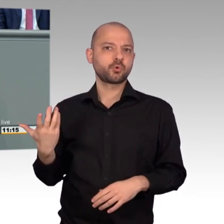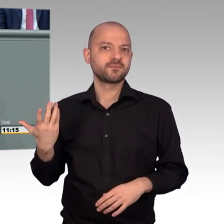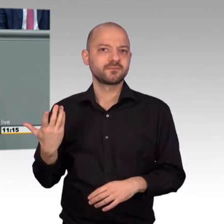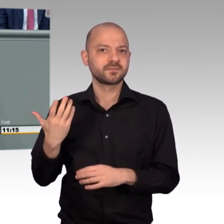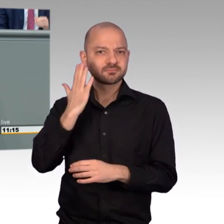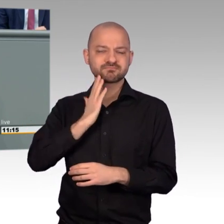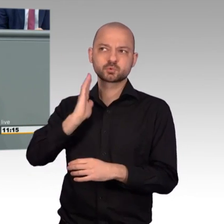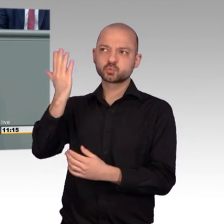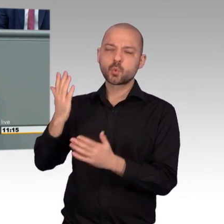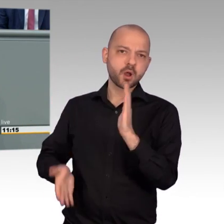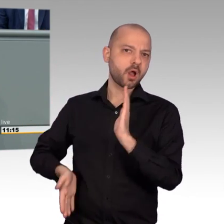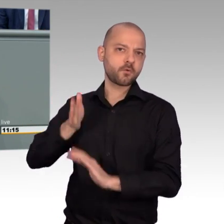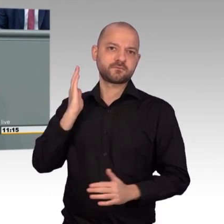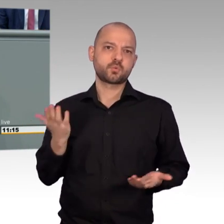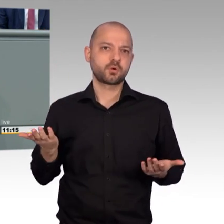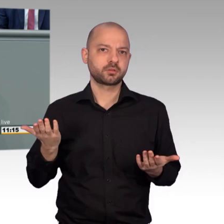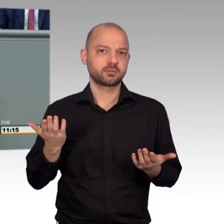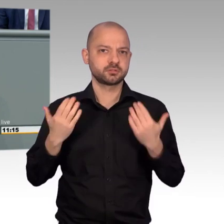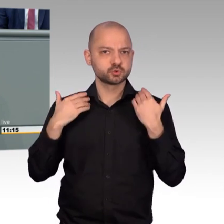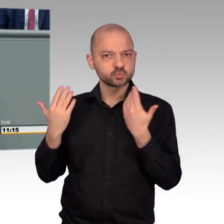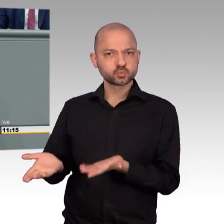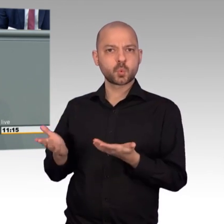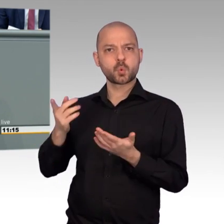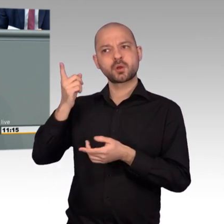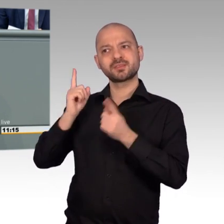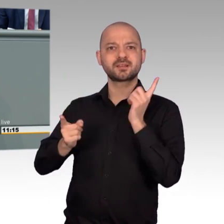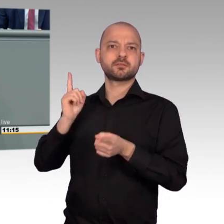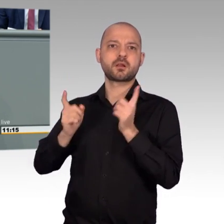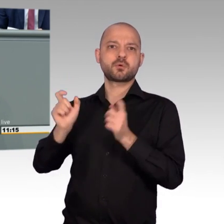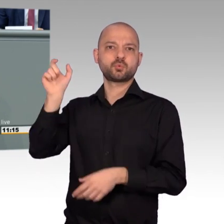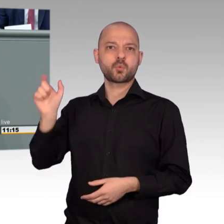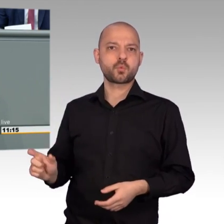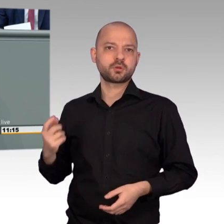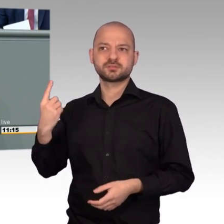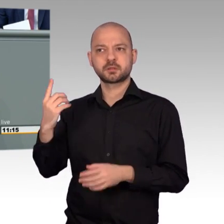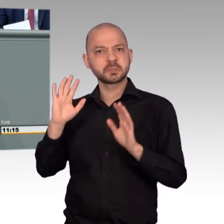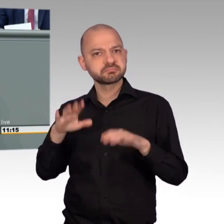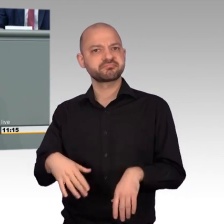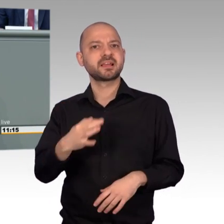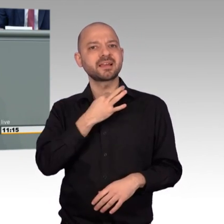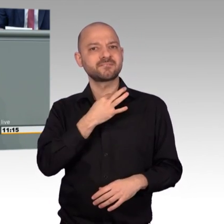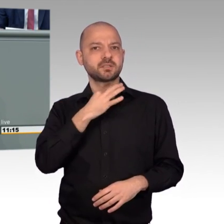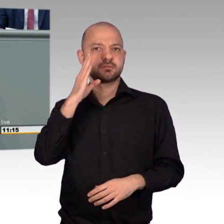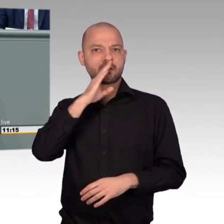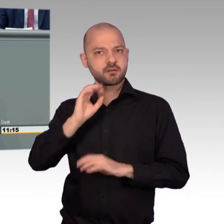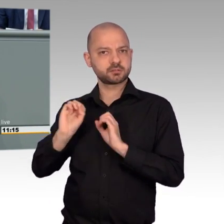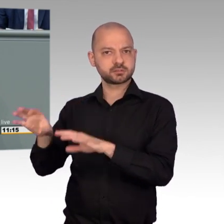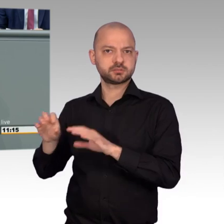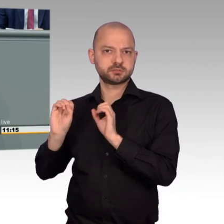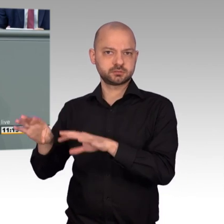internationaler Partner ernst genommen wird, dann muss auch Russland aufhören, einen Diktator, der Giftgas einsetzt und der jetzt